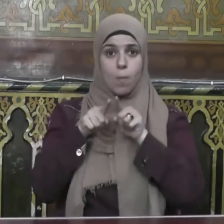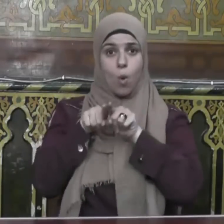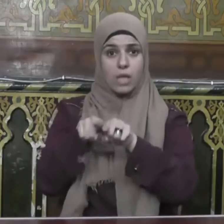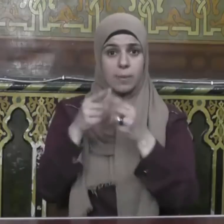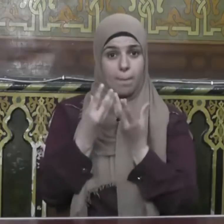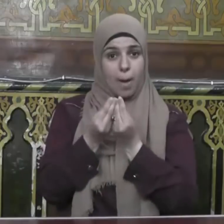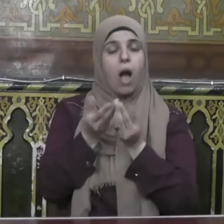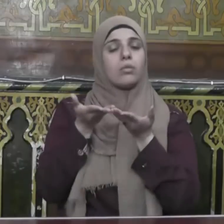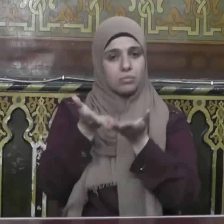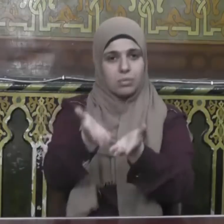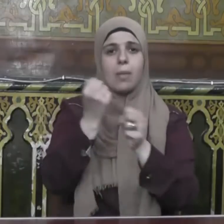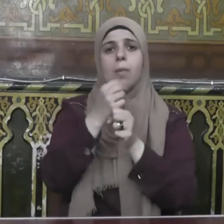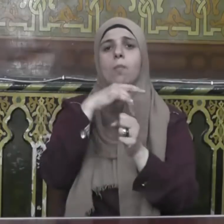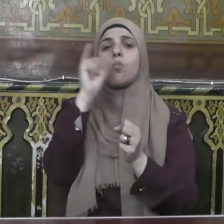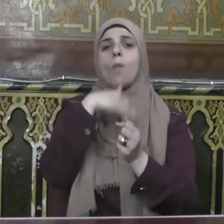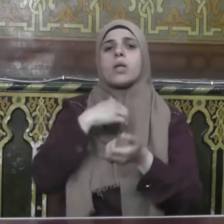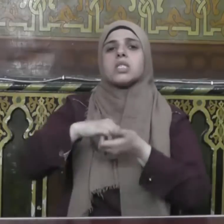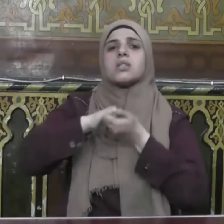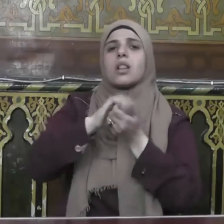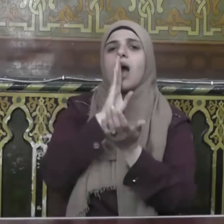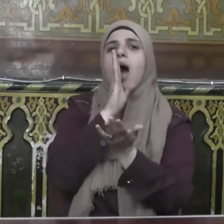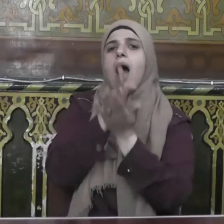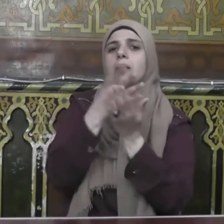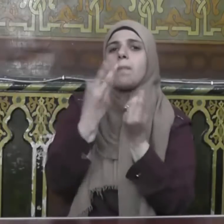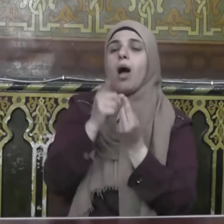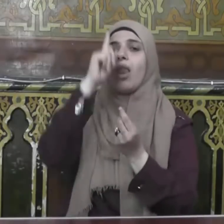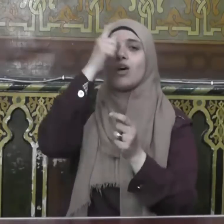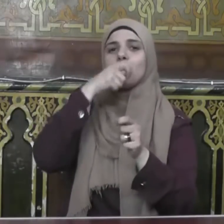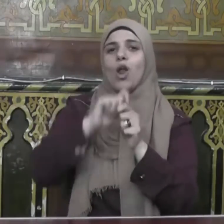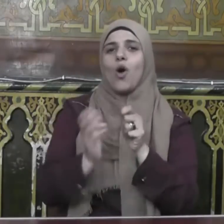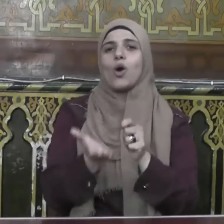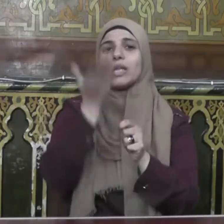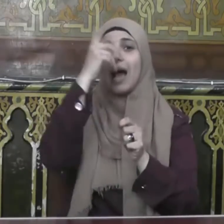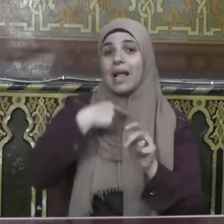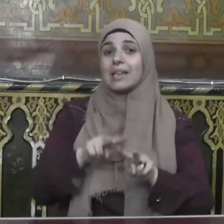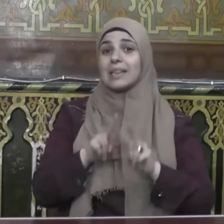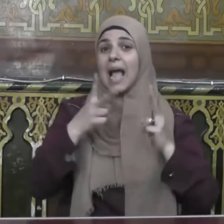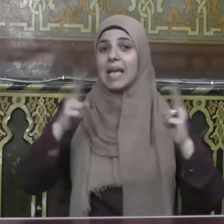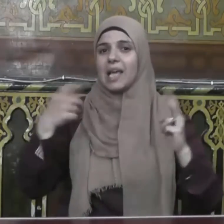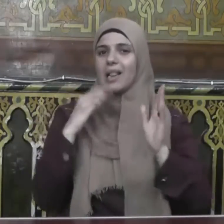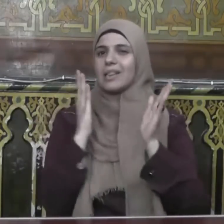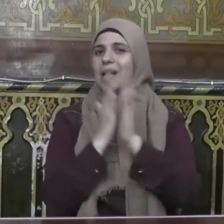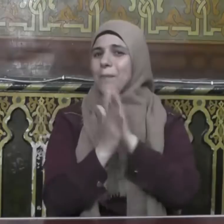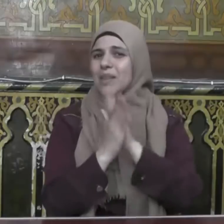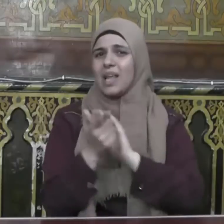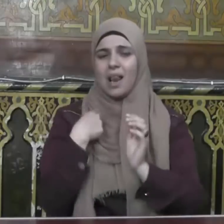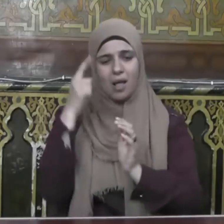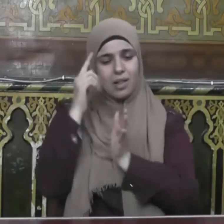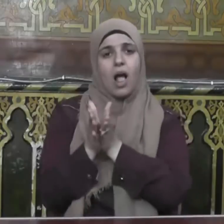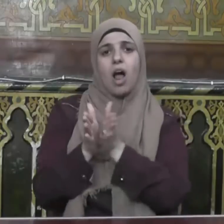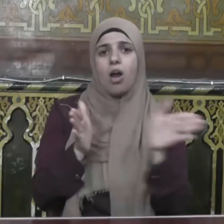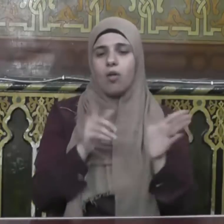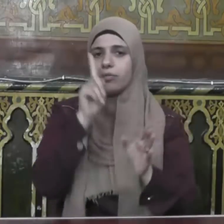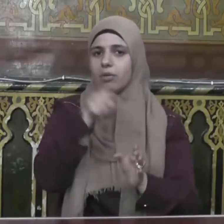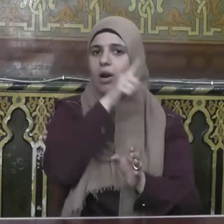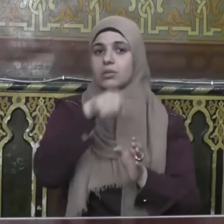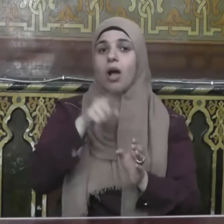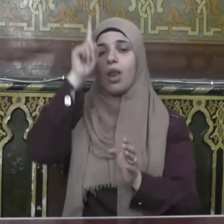منها صدق العهد مع الله سبحانه دون تغيير أو تبديل أو انحراف قال تعالى من